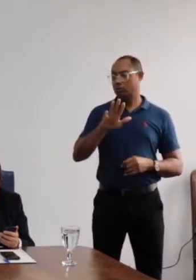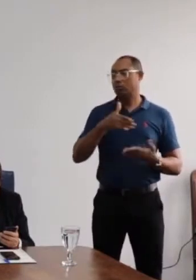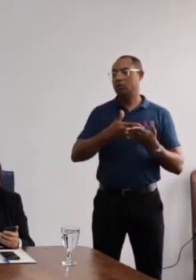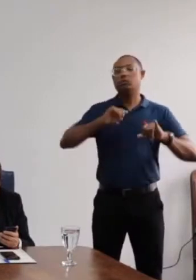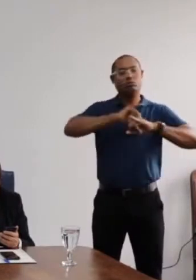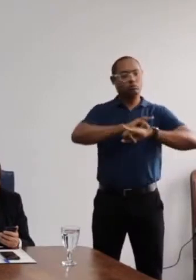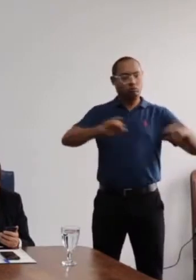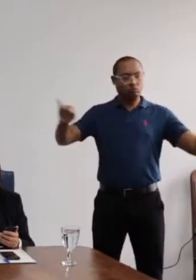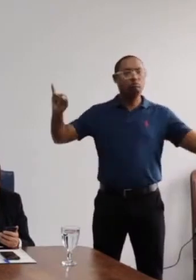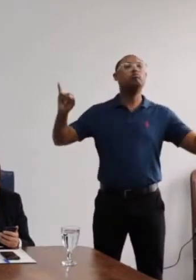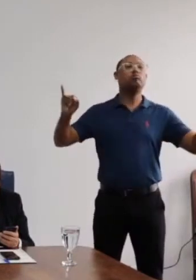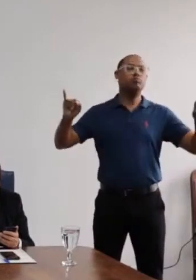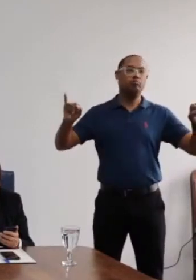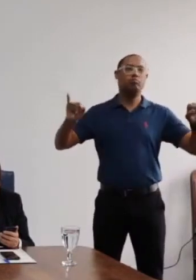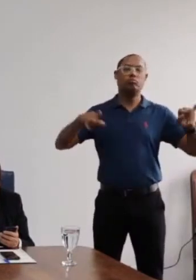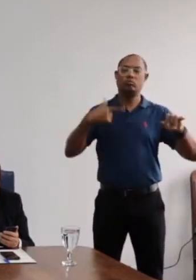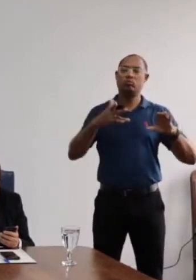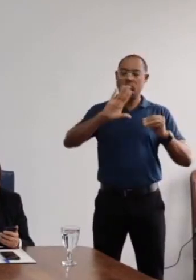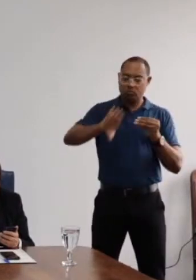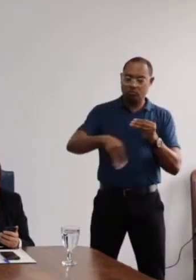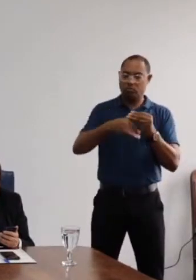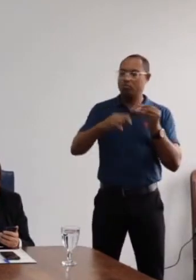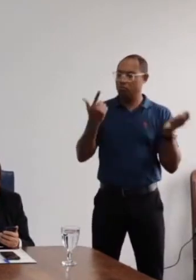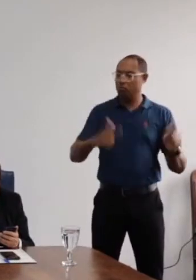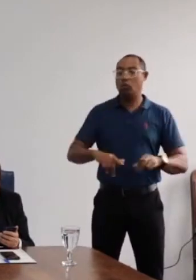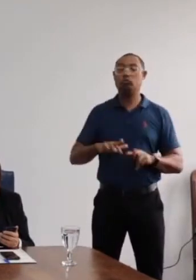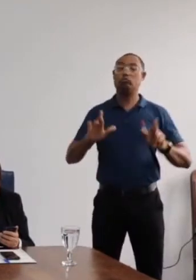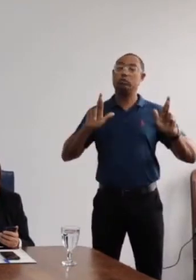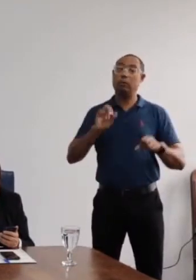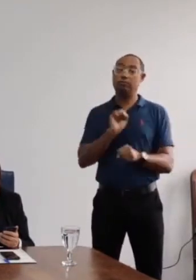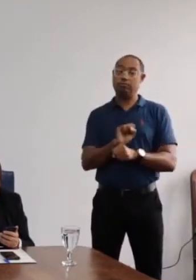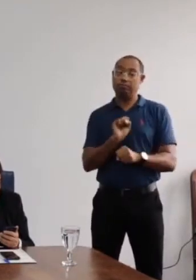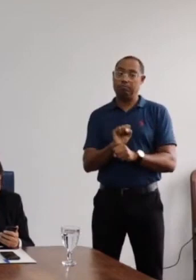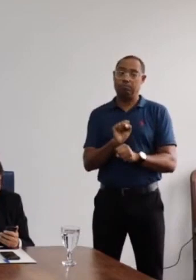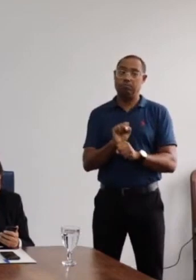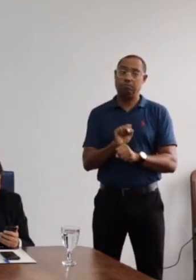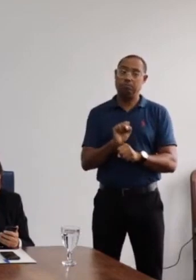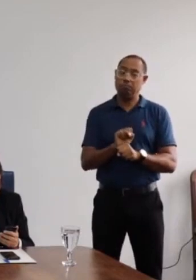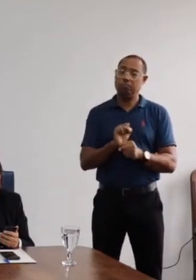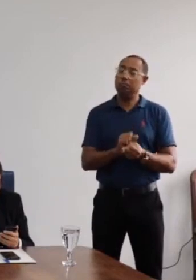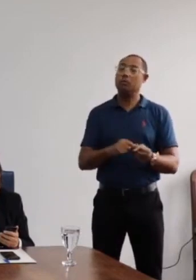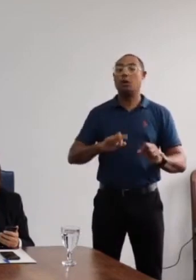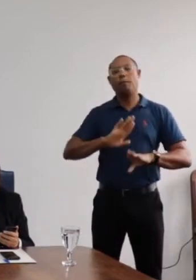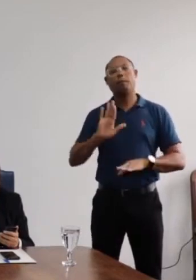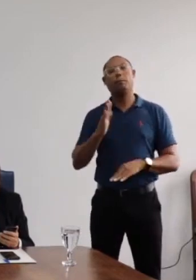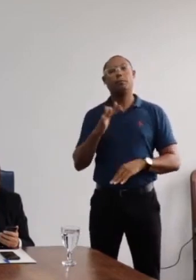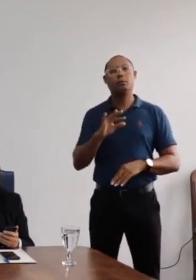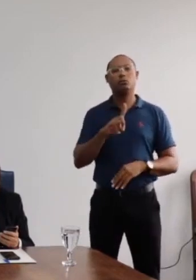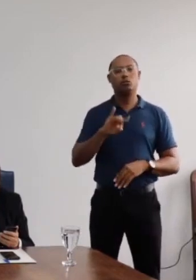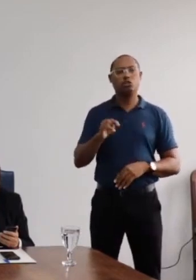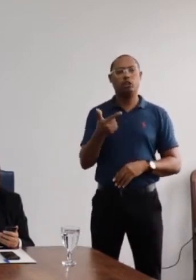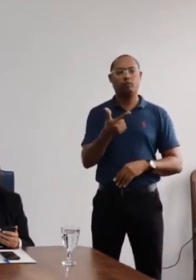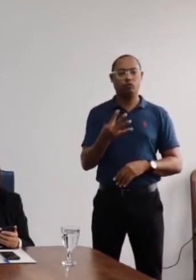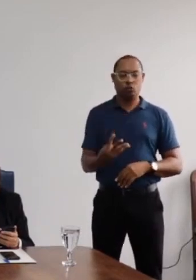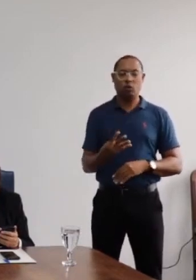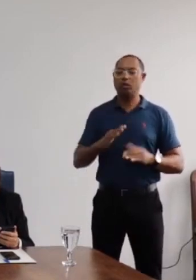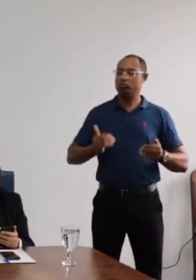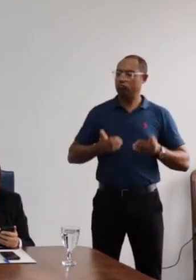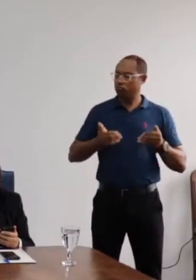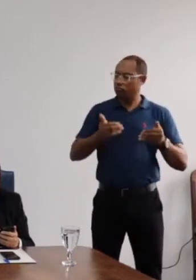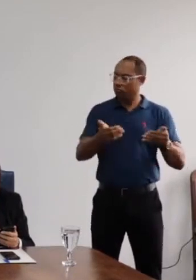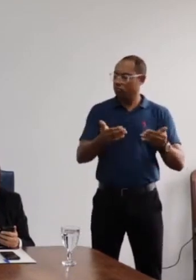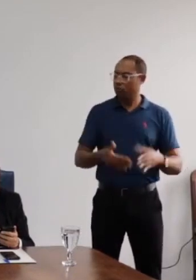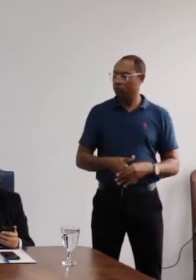o anúncio dessa recomposição. Então, nós estamos aguardando, inclusive, parece que no dia 24 o ministro esteve